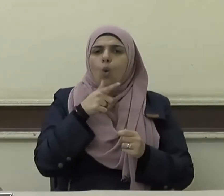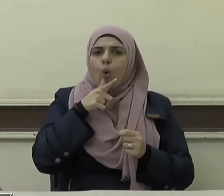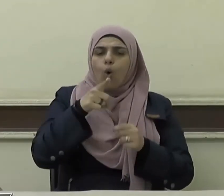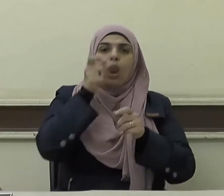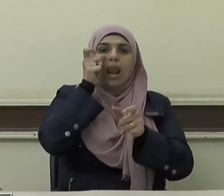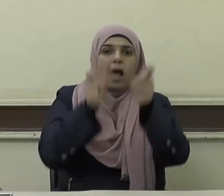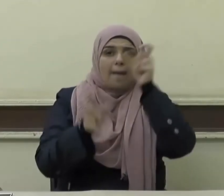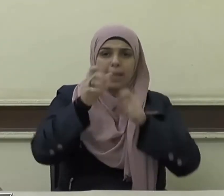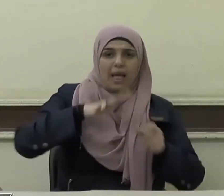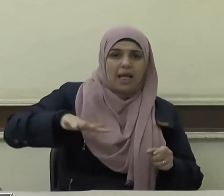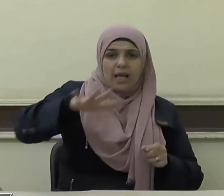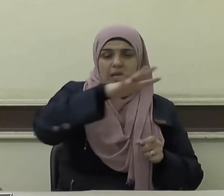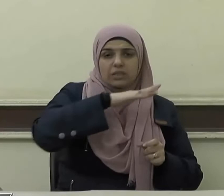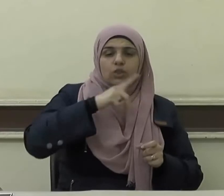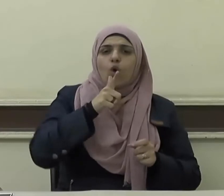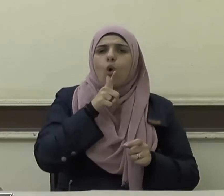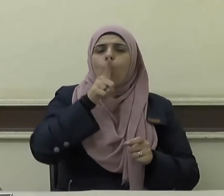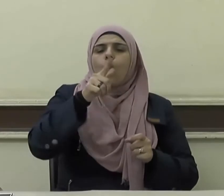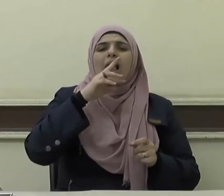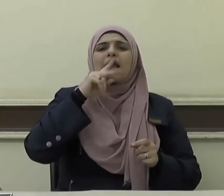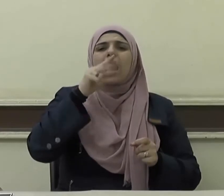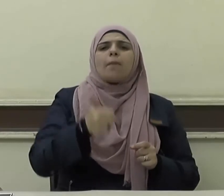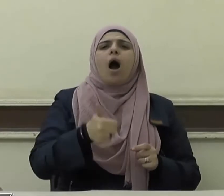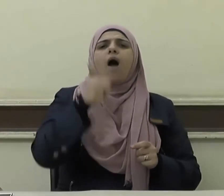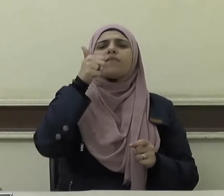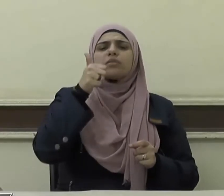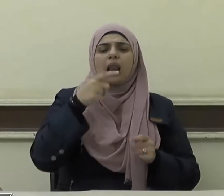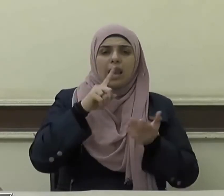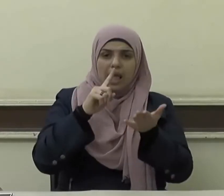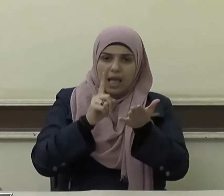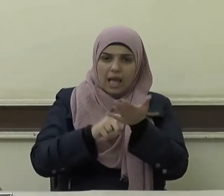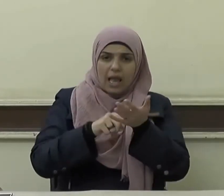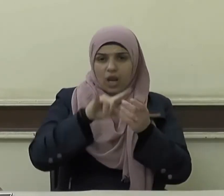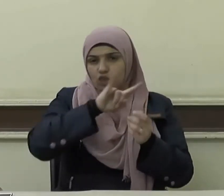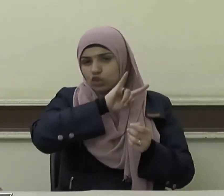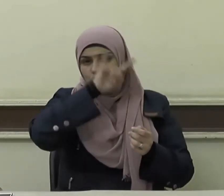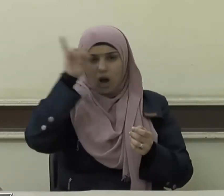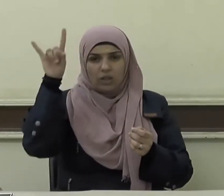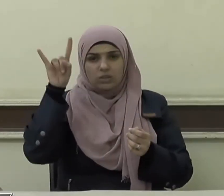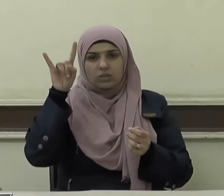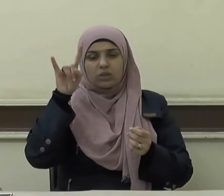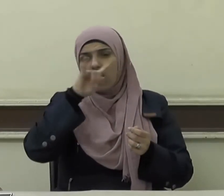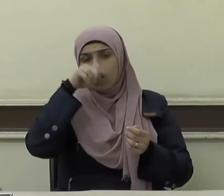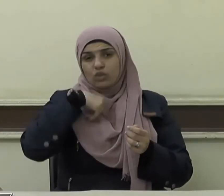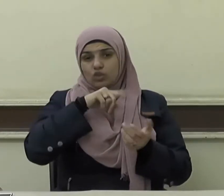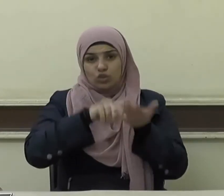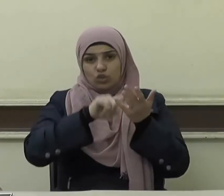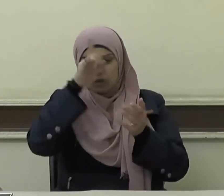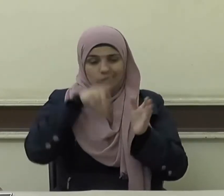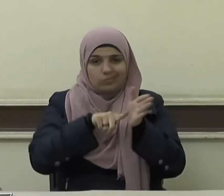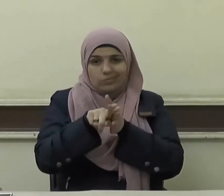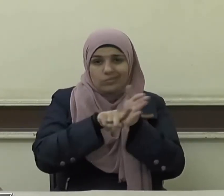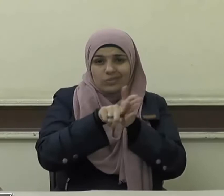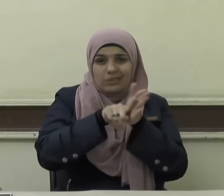وكل عبادي يقول التي هي أحسن إن الشيطان ينزغ بينهم